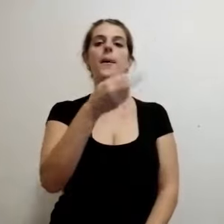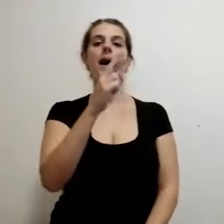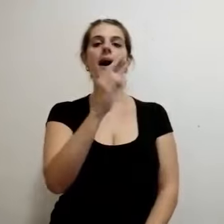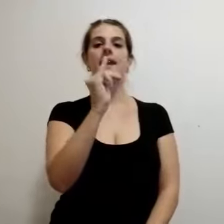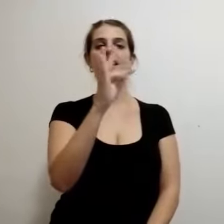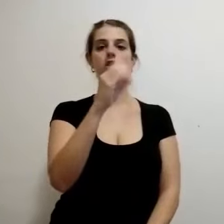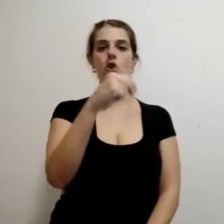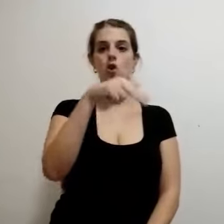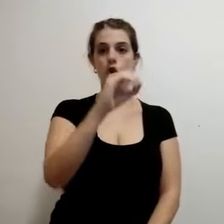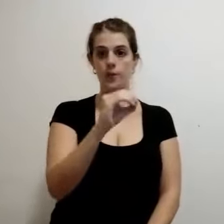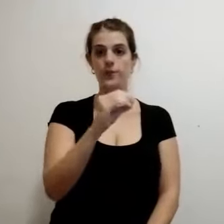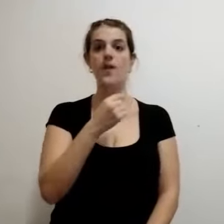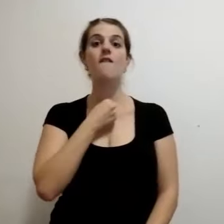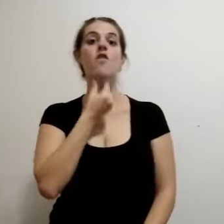y graves, bajo.